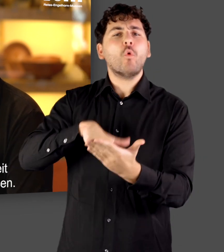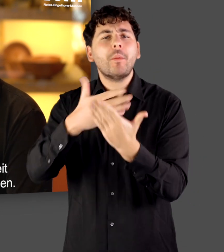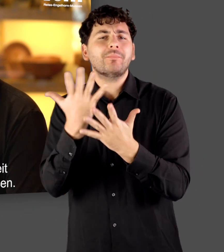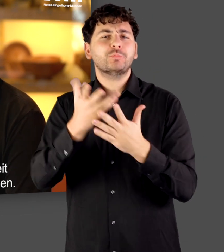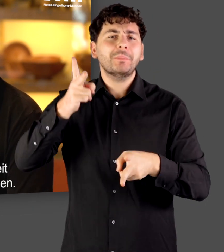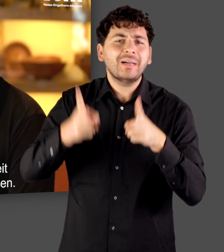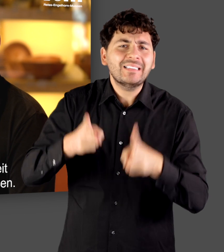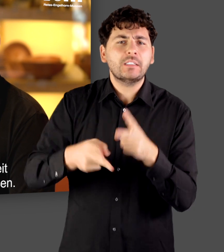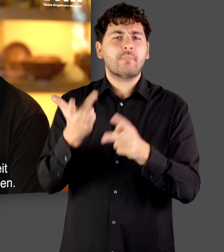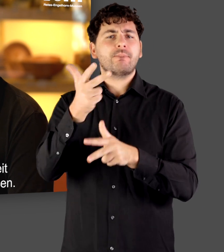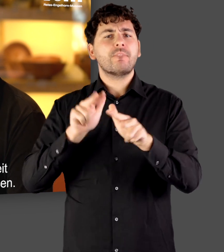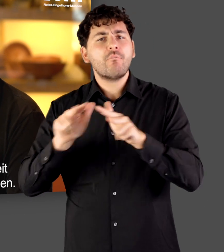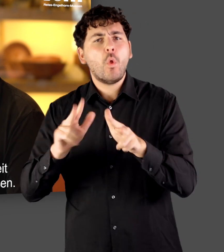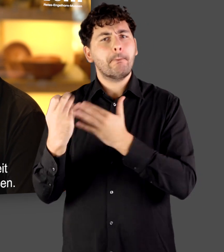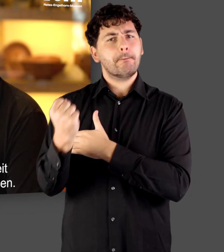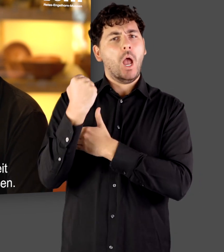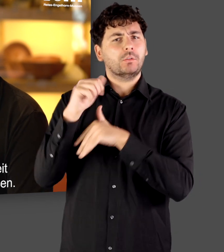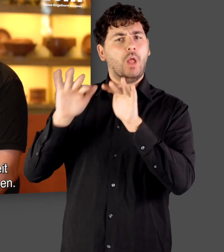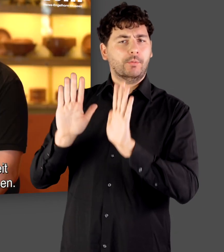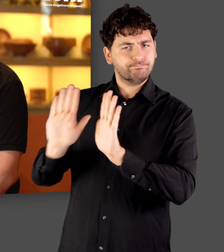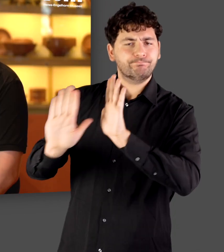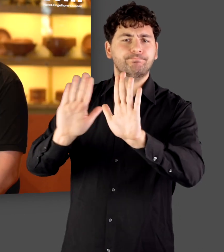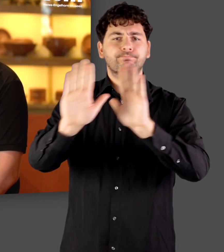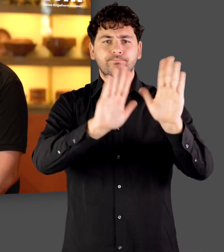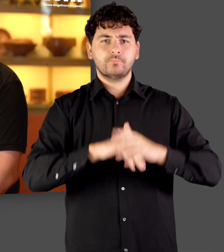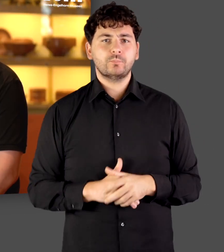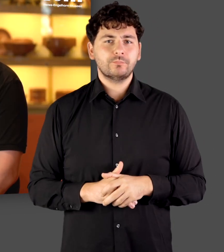Gerichtsbarkeit und die Verwaltungshoheit besaßen.